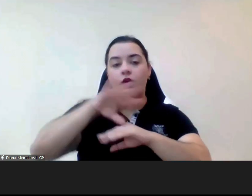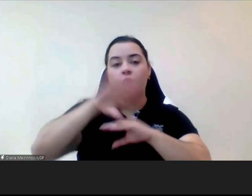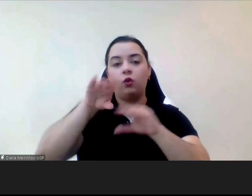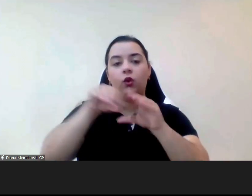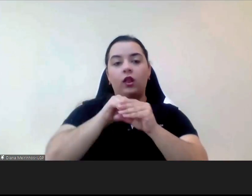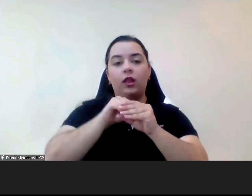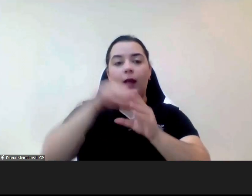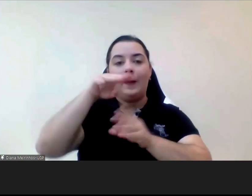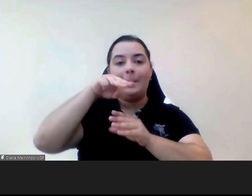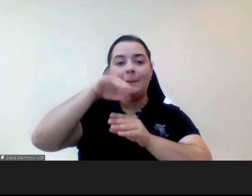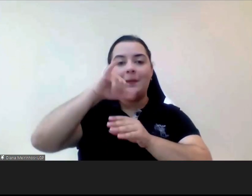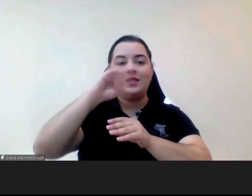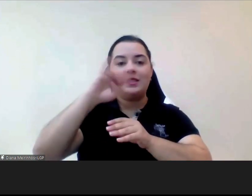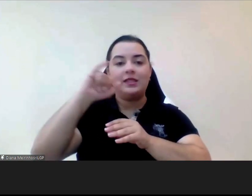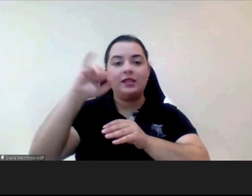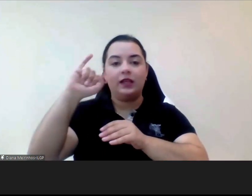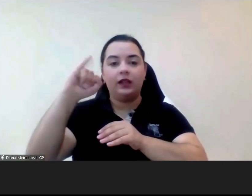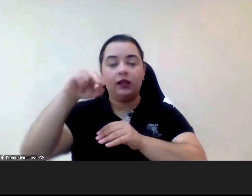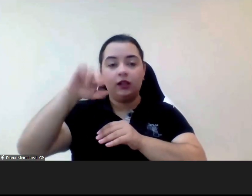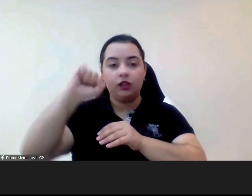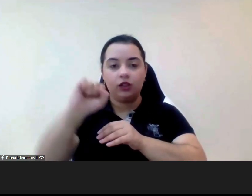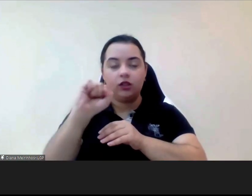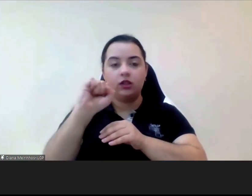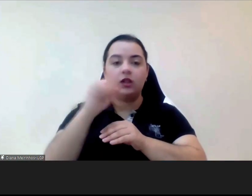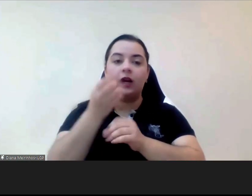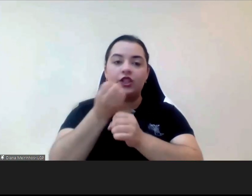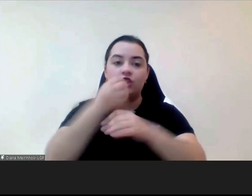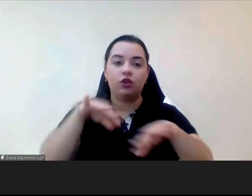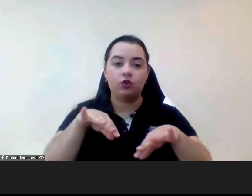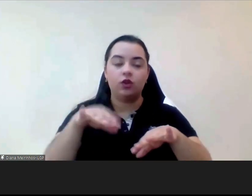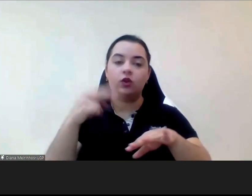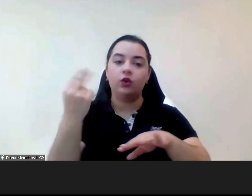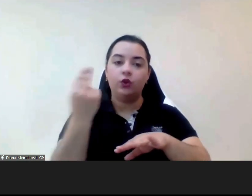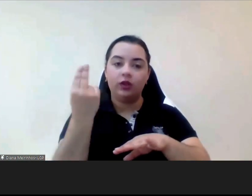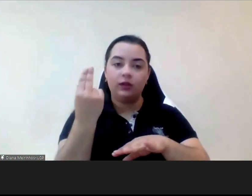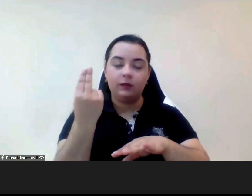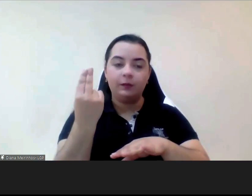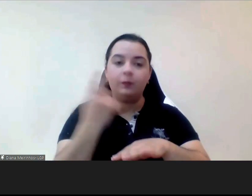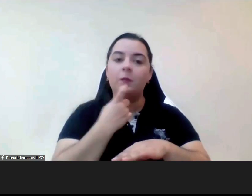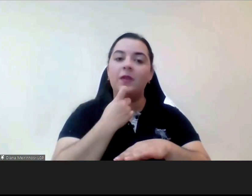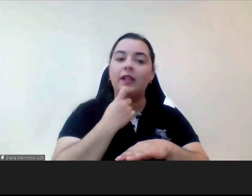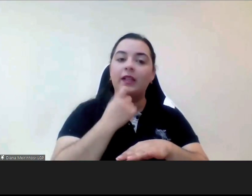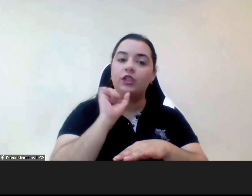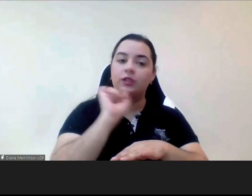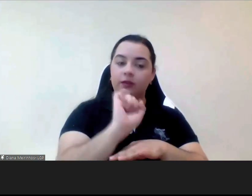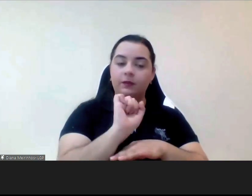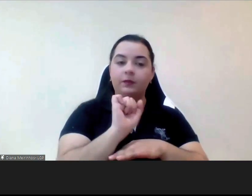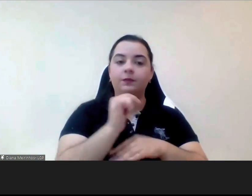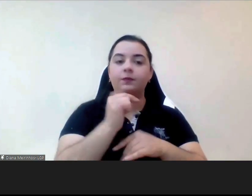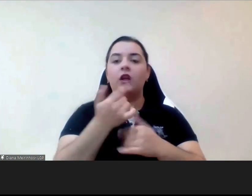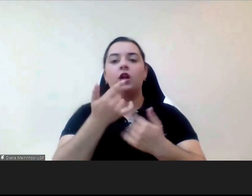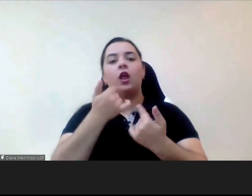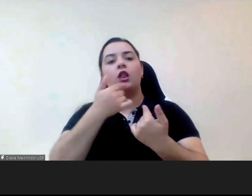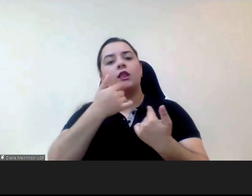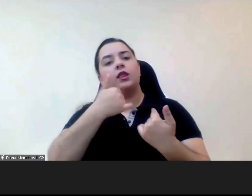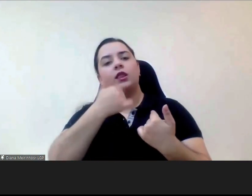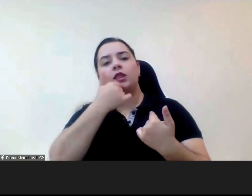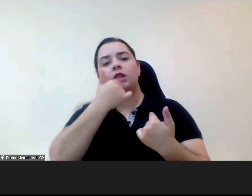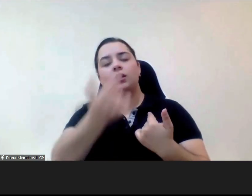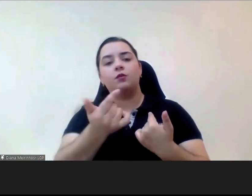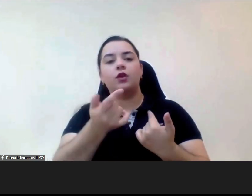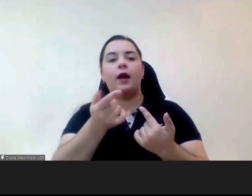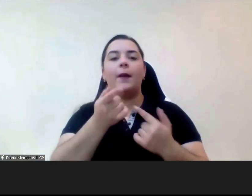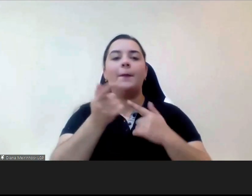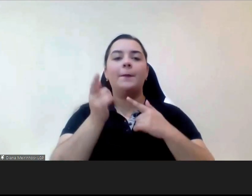começou hoje costumamos sempre dizer que é o mês da mulher e tal mas também é o mês do Instituto Apoio à Criança em